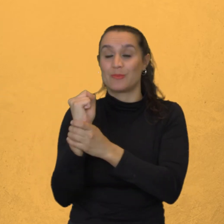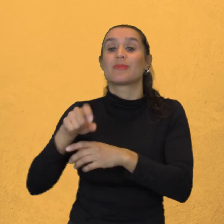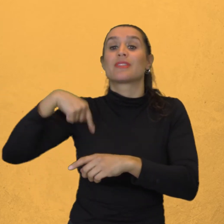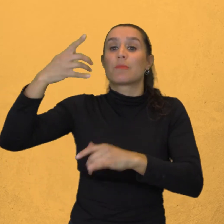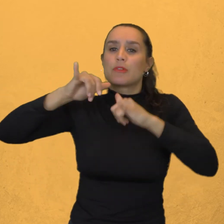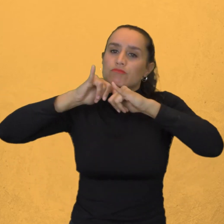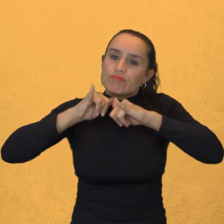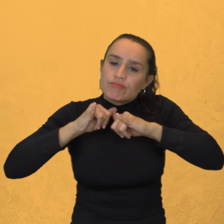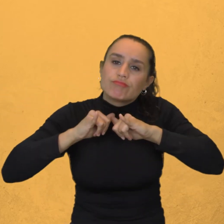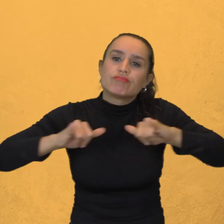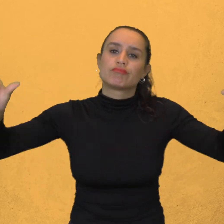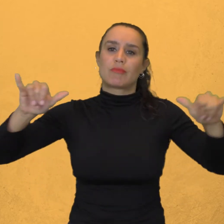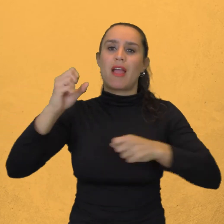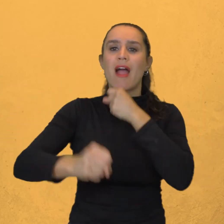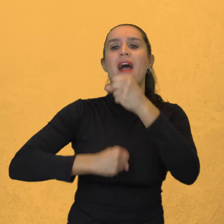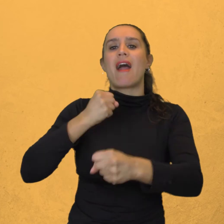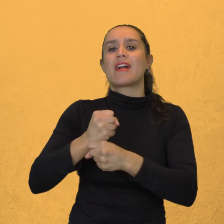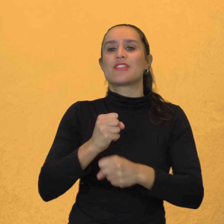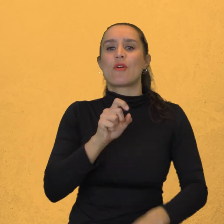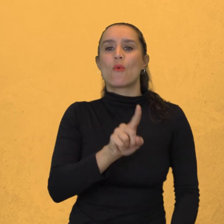En el año 1605